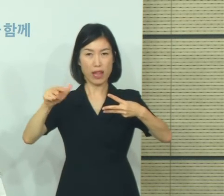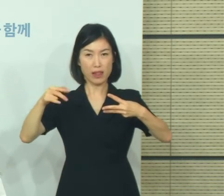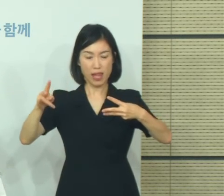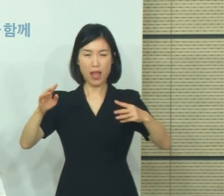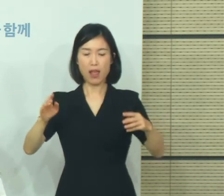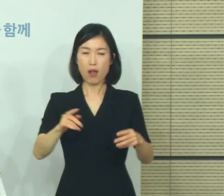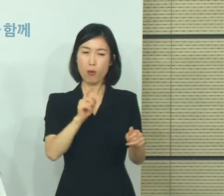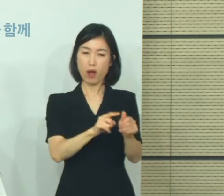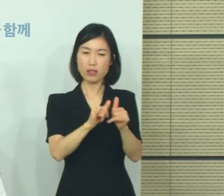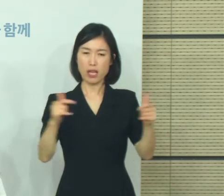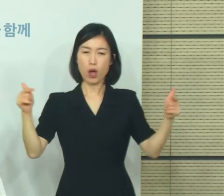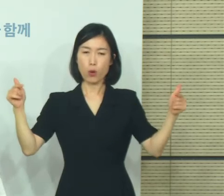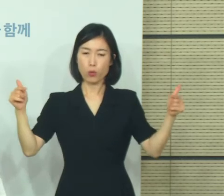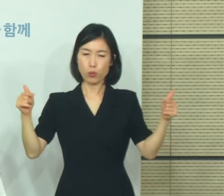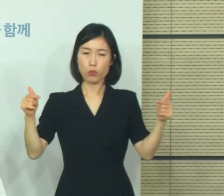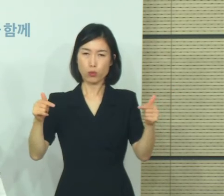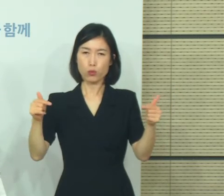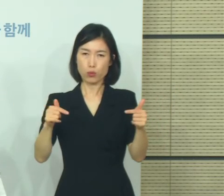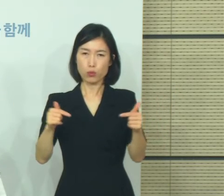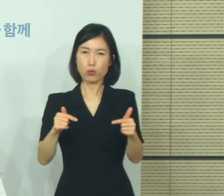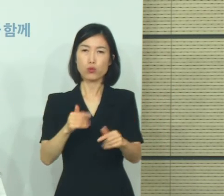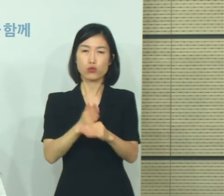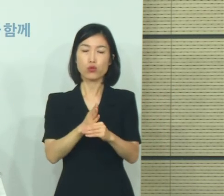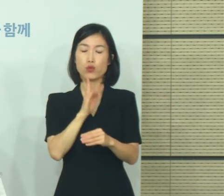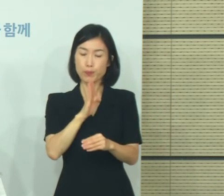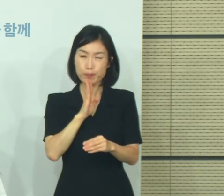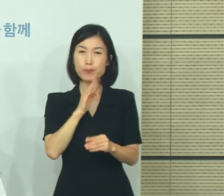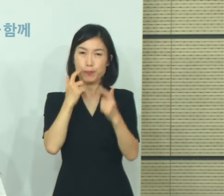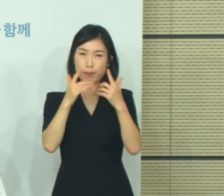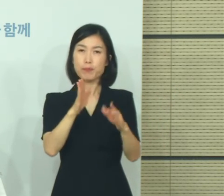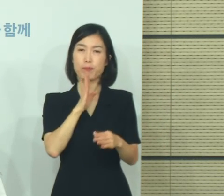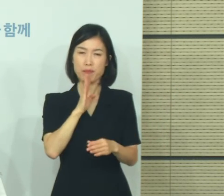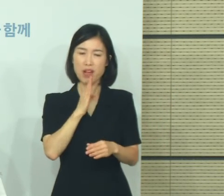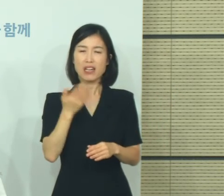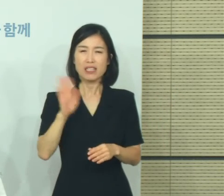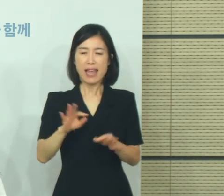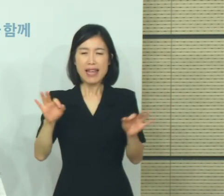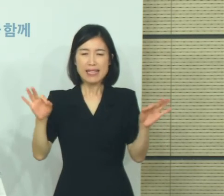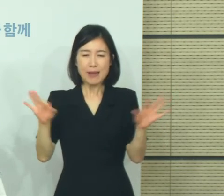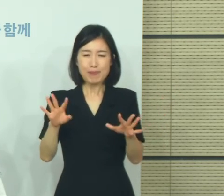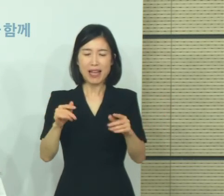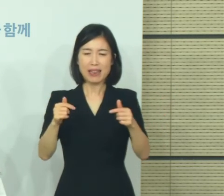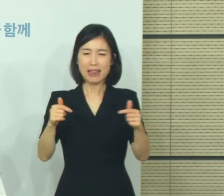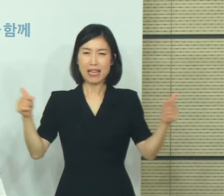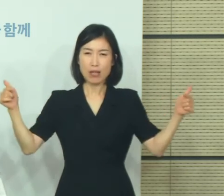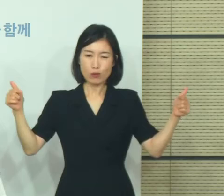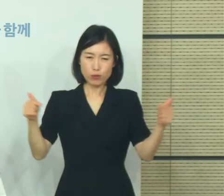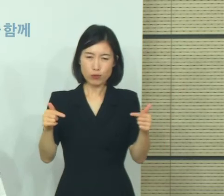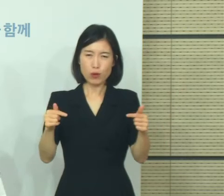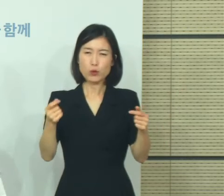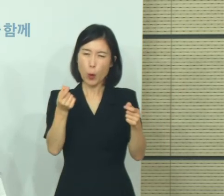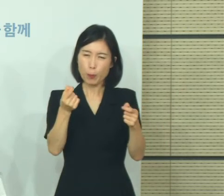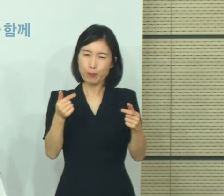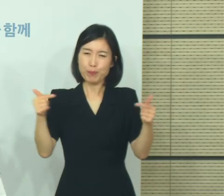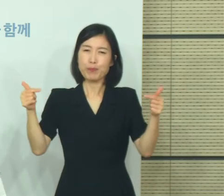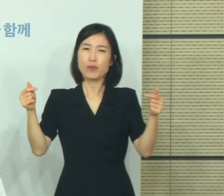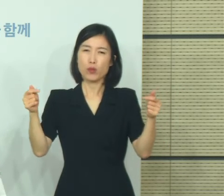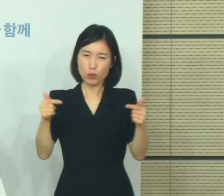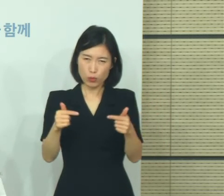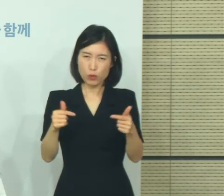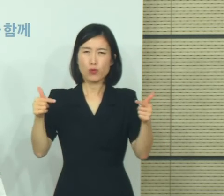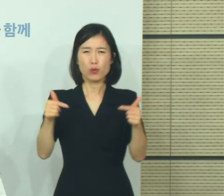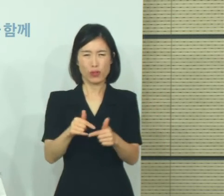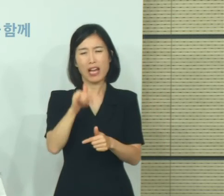것은 분명한 사실입니다. 다만 일시적인 증가라는 부분들은 코로나19 바이러스의 특성상